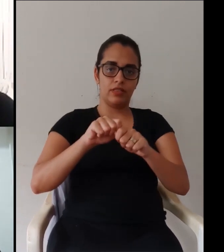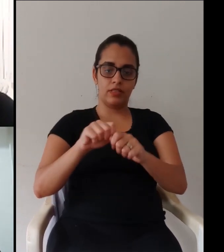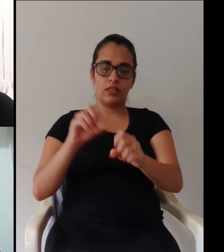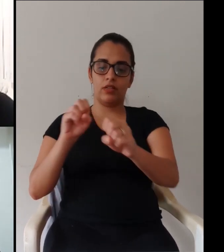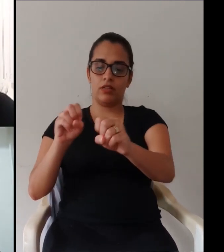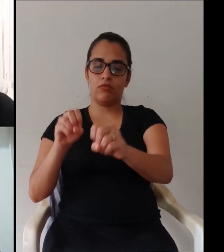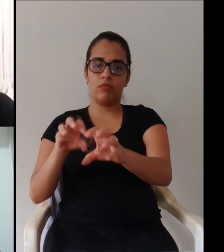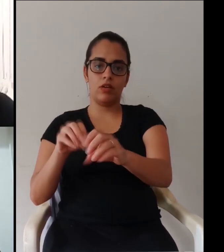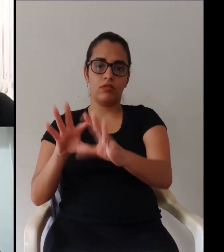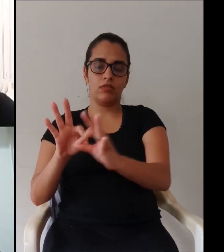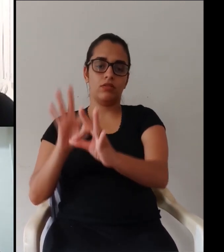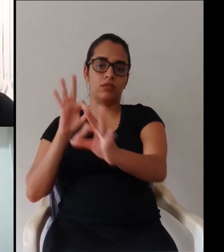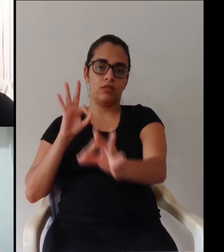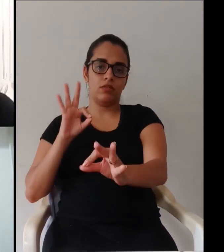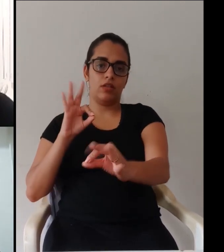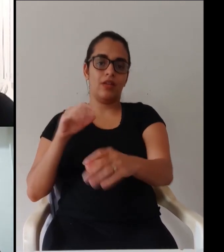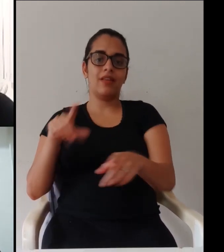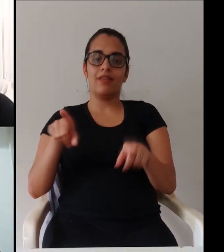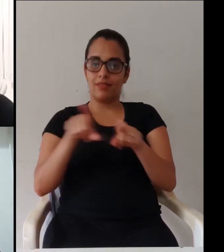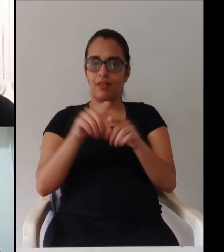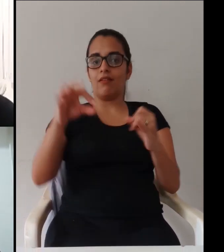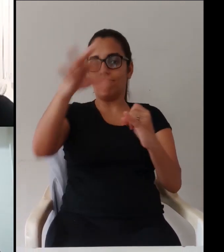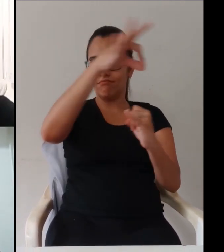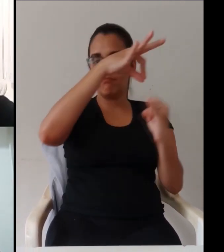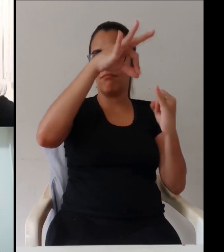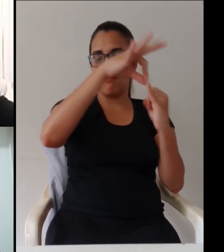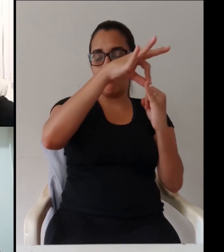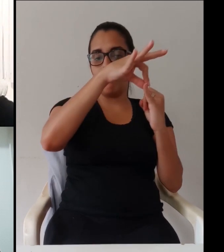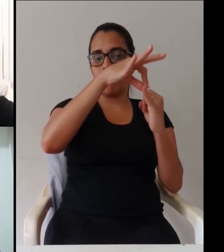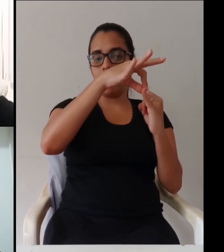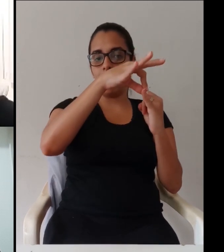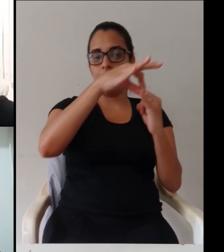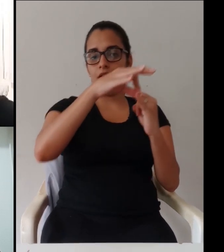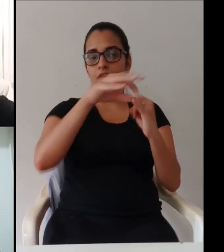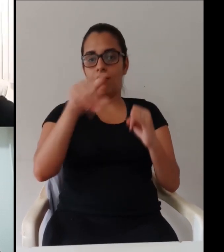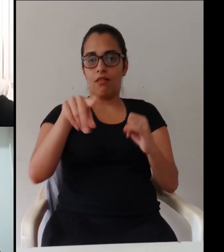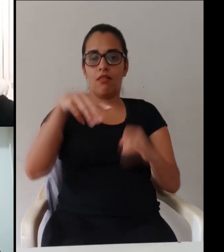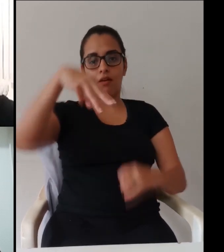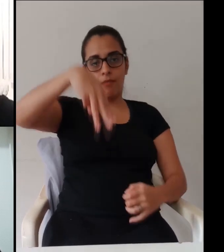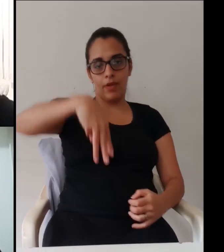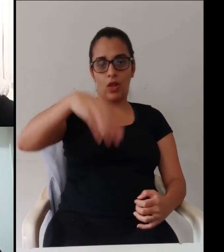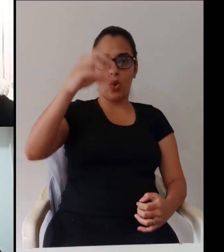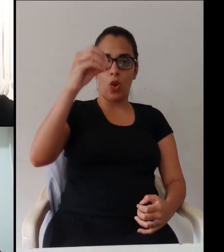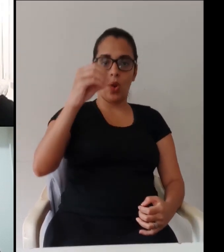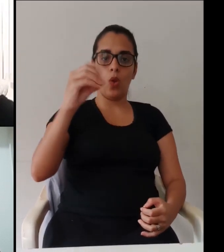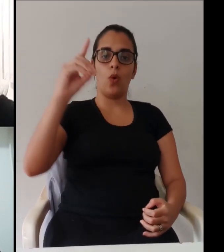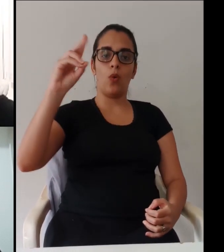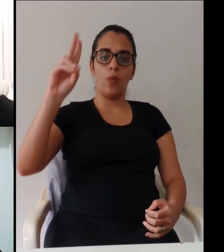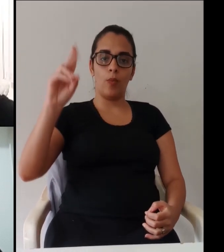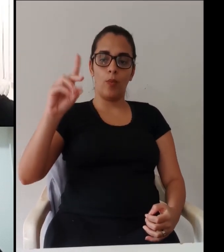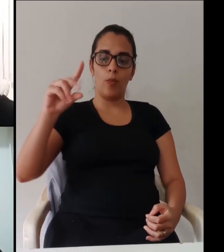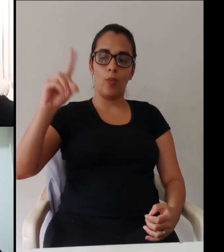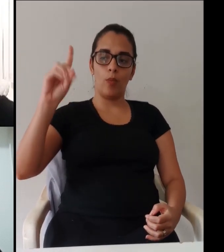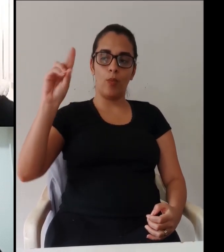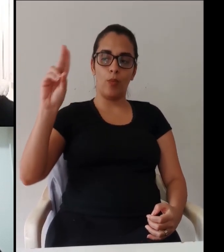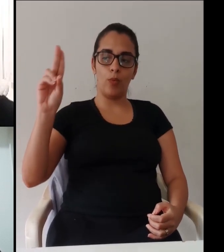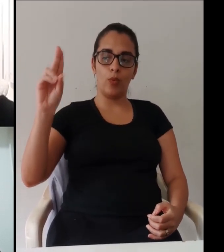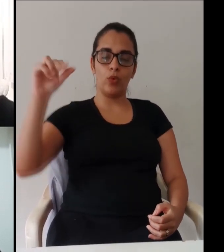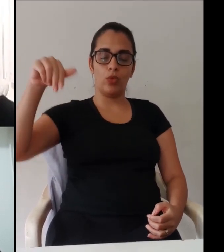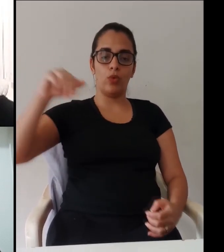instituto ele né do IFES ele na hora que ele vai fazer educação à distância que ele se entenda pertencente ao instituto